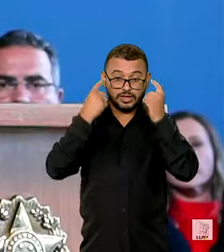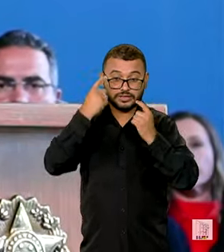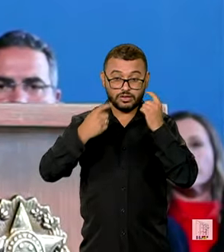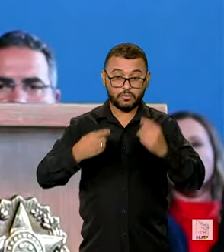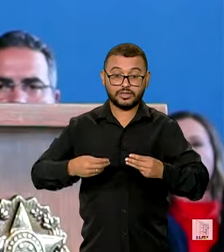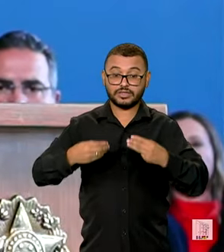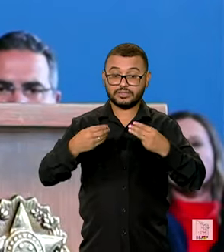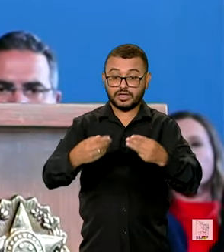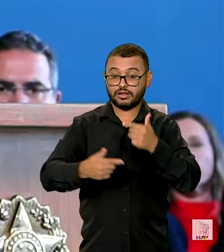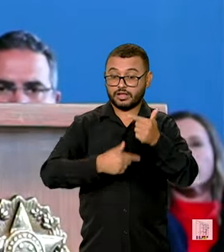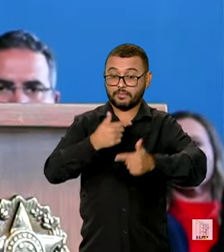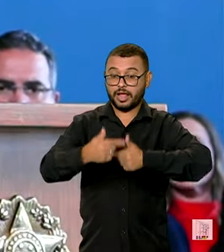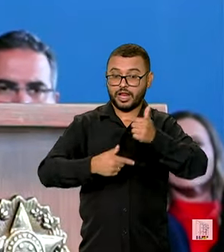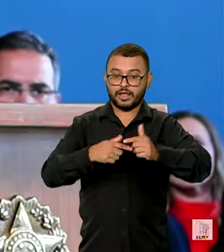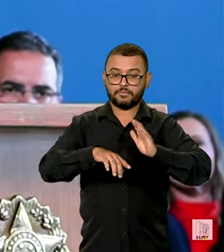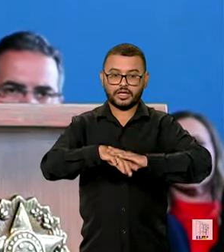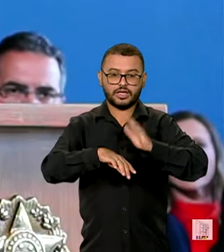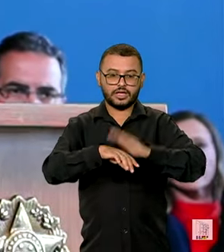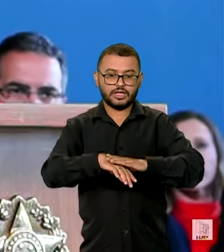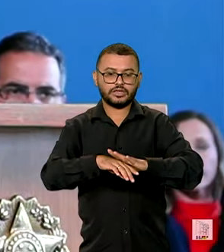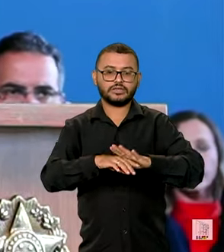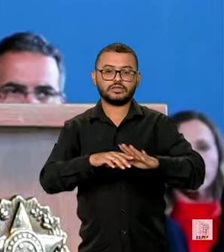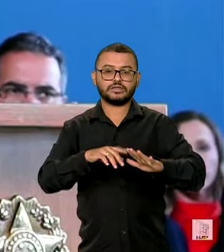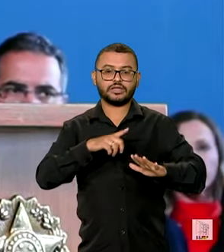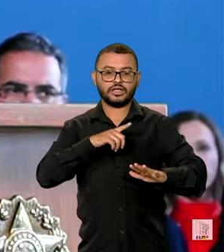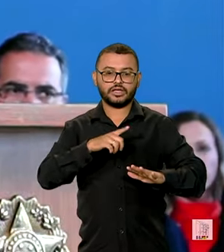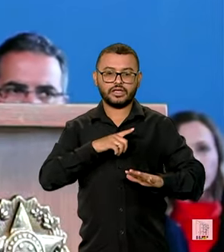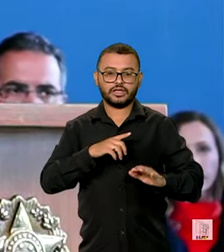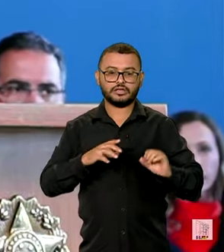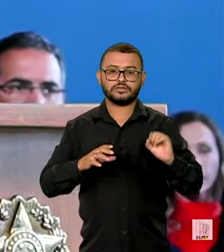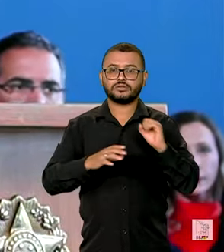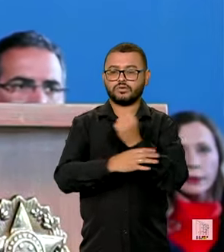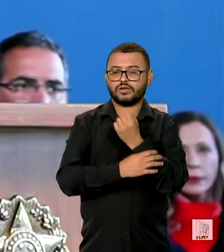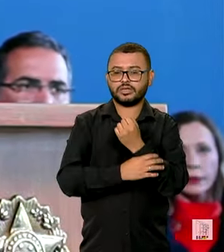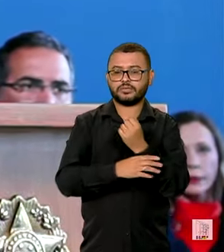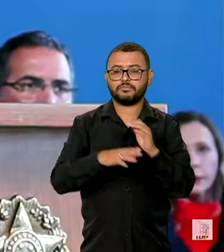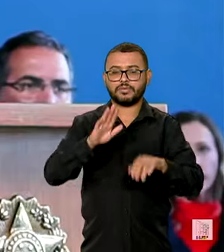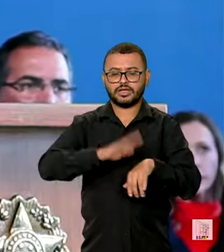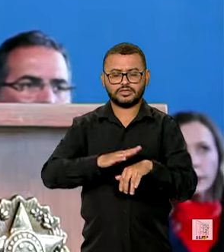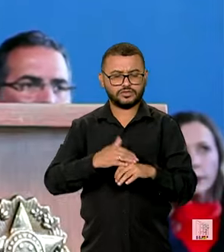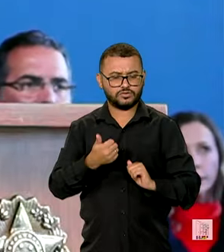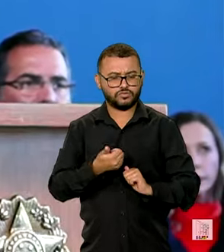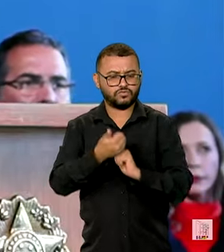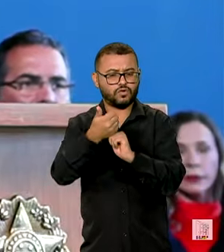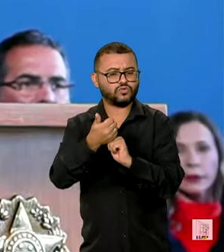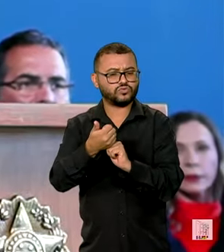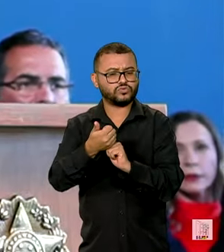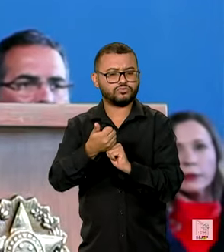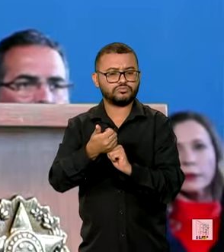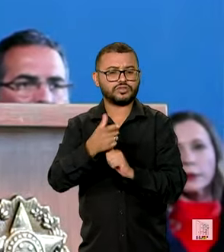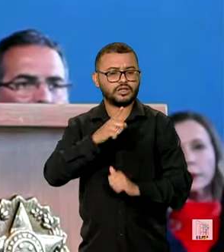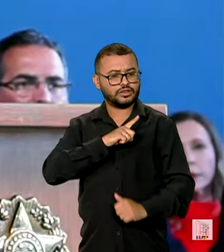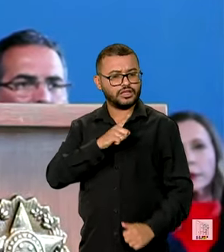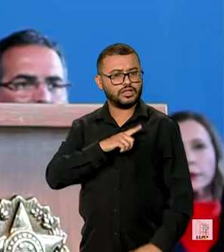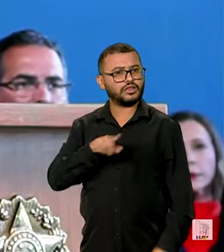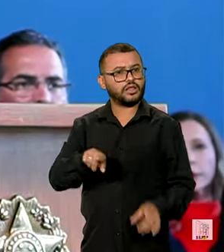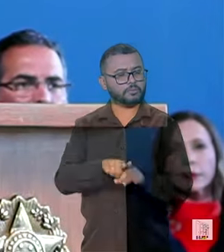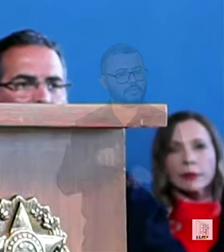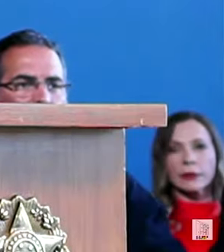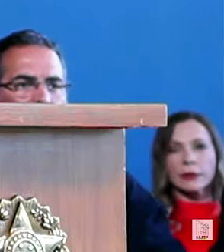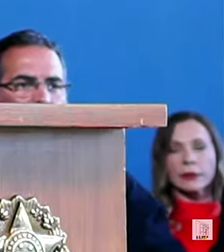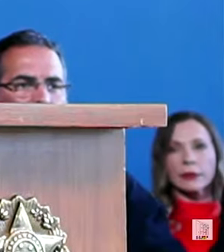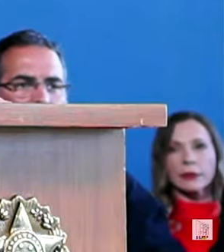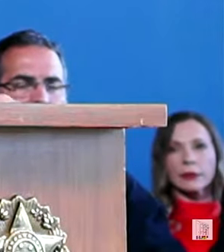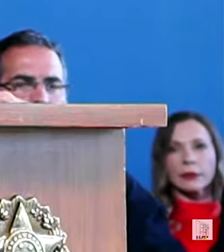fortalecer os nossos agentes de segurança, porque sem este fortalecimento não teremos uma segurança